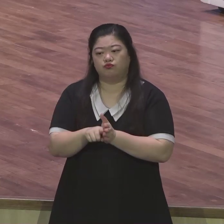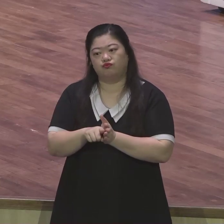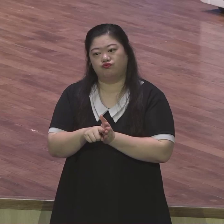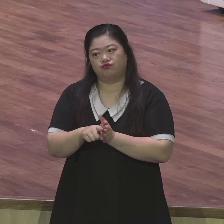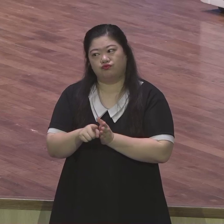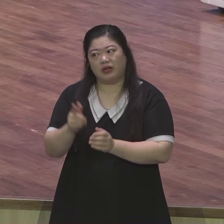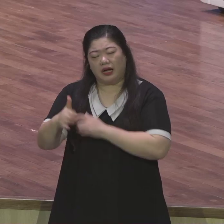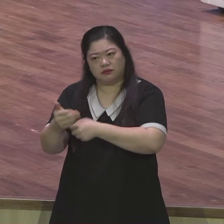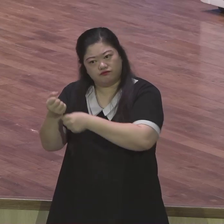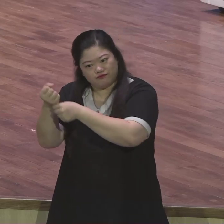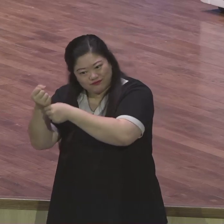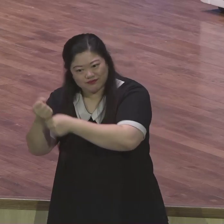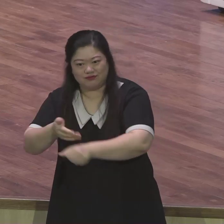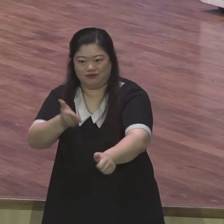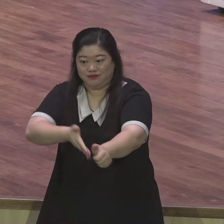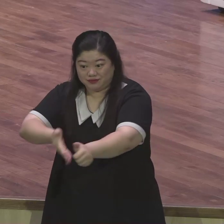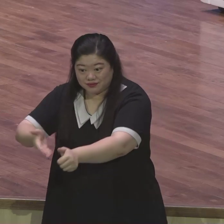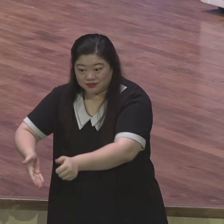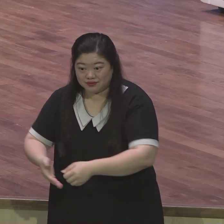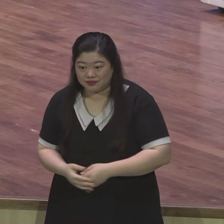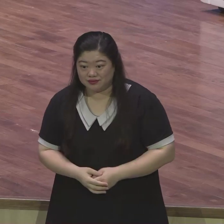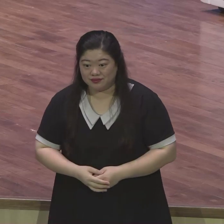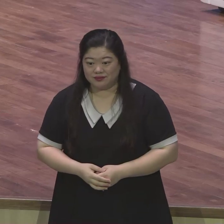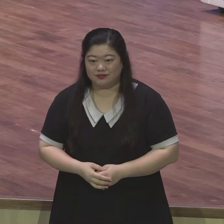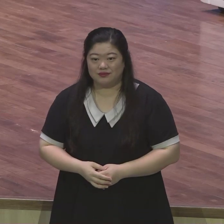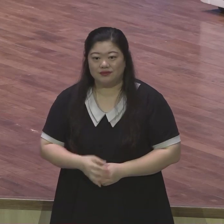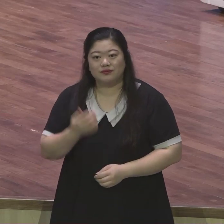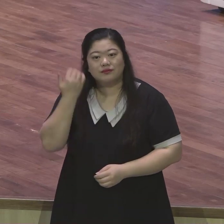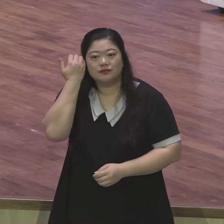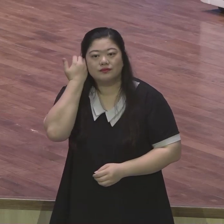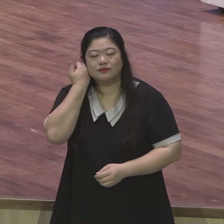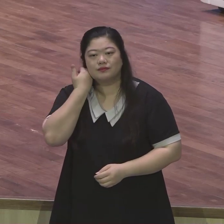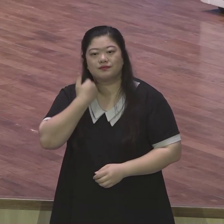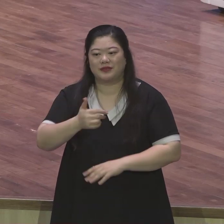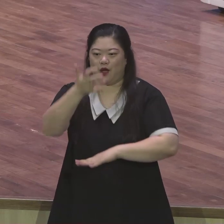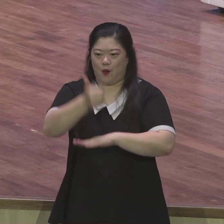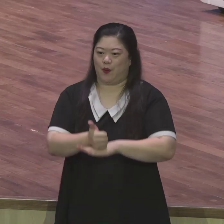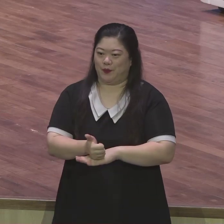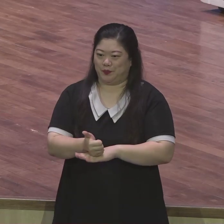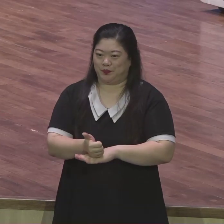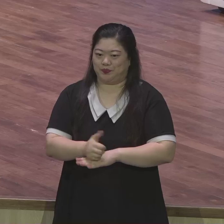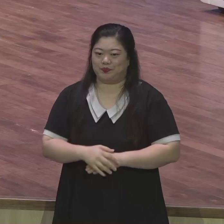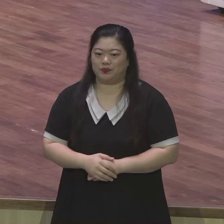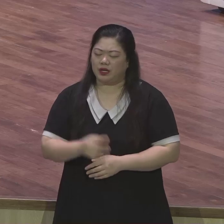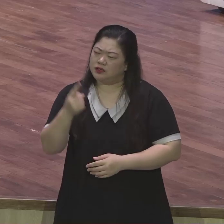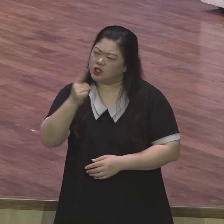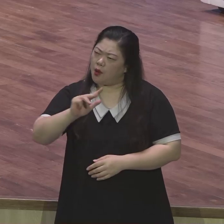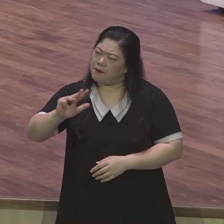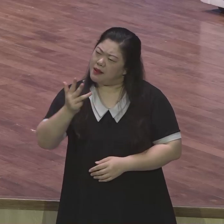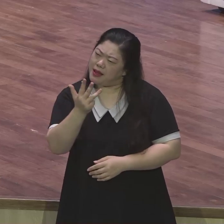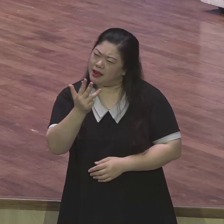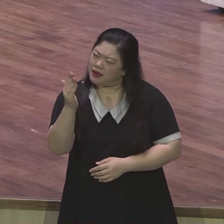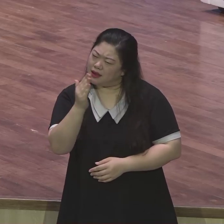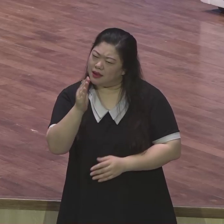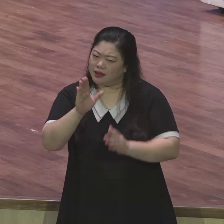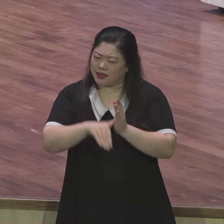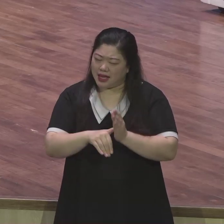승리하시기를 예수님 이름으로 주관합니다 결론입니다 1800년대 중후반에 미국에서 활동하신